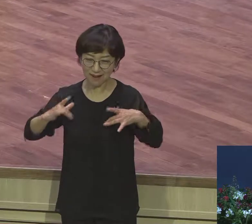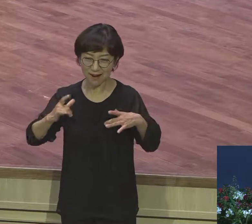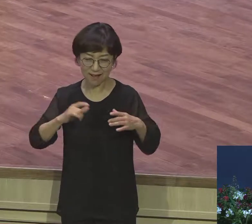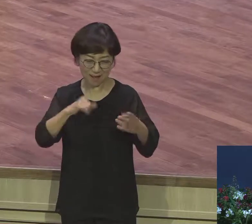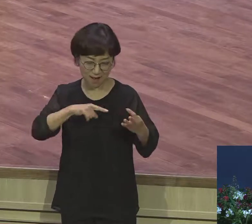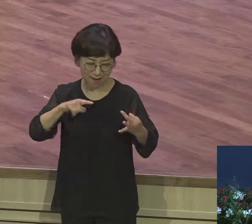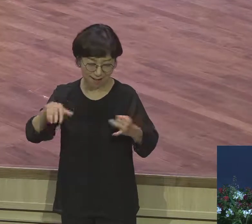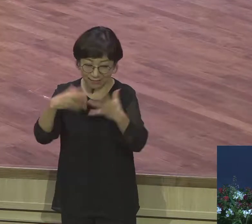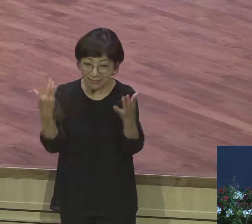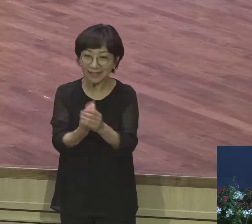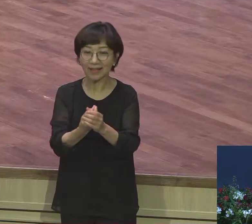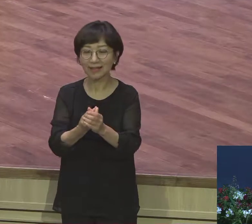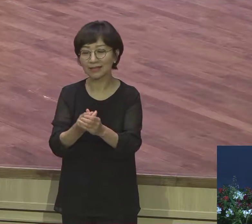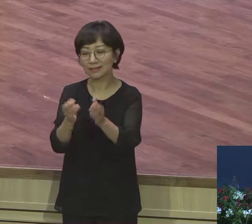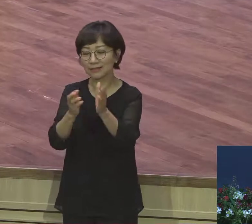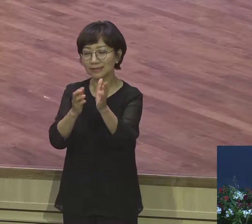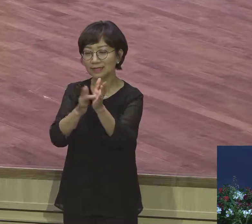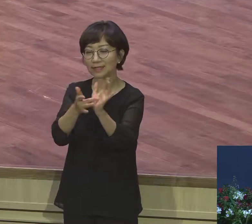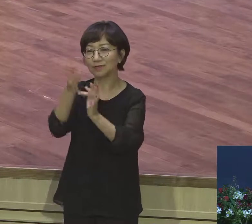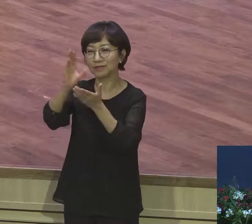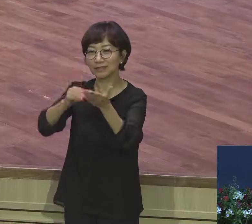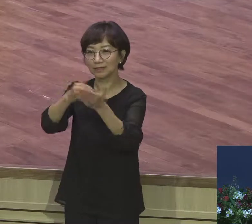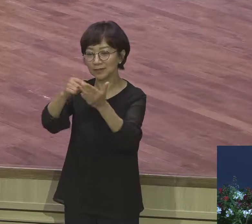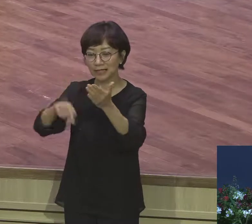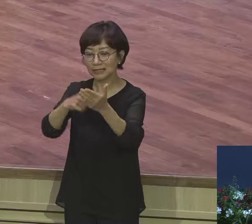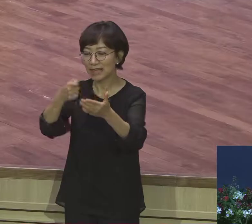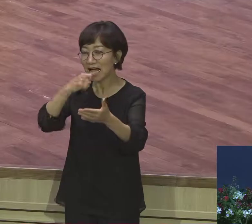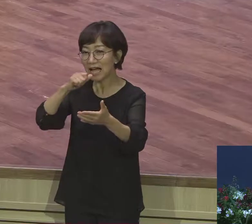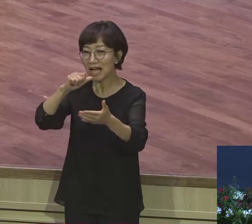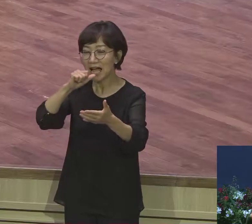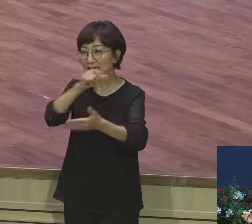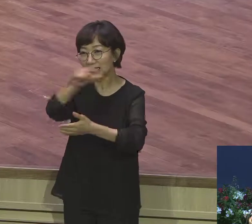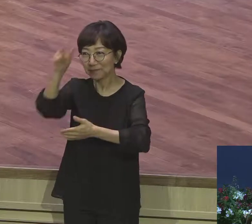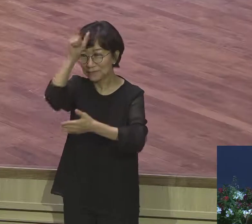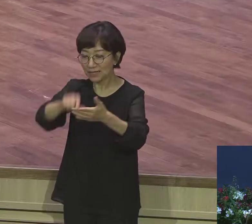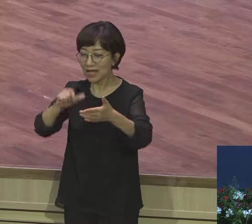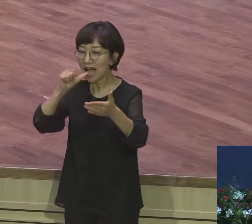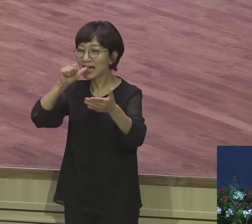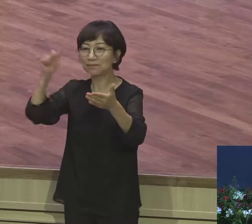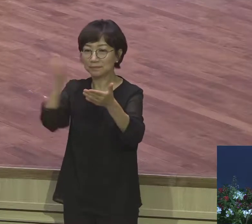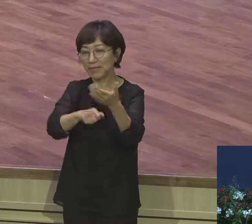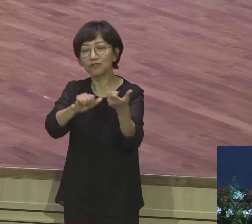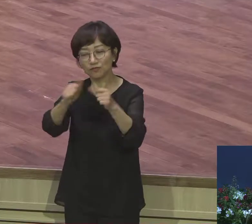번째 장식이 뭐예요 6장이죠 물질 돈 돈 돈 돈 돈 돈 물질 정식